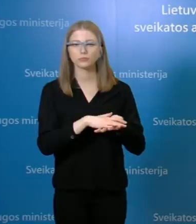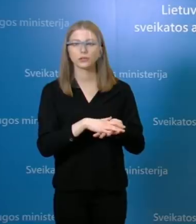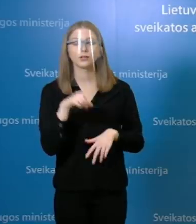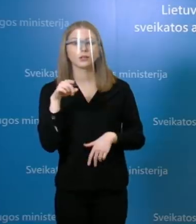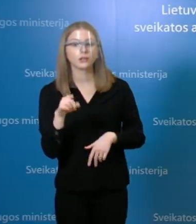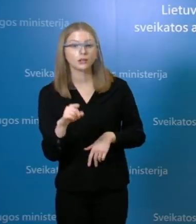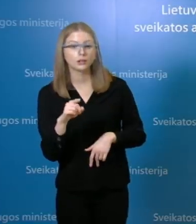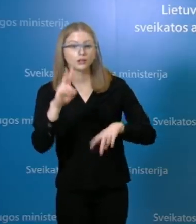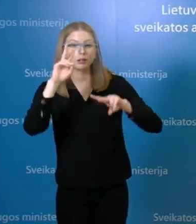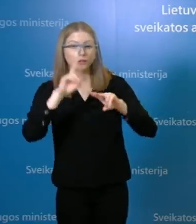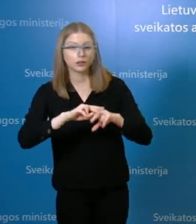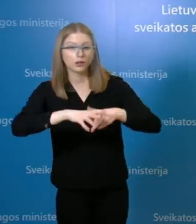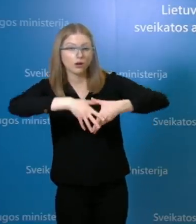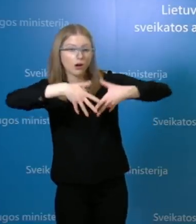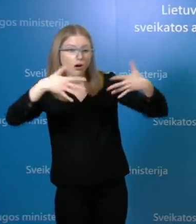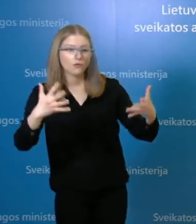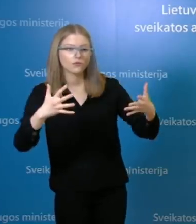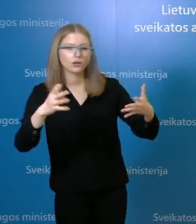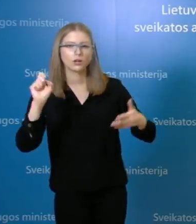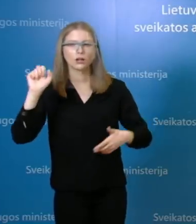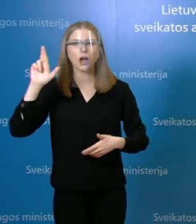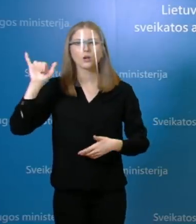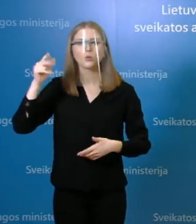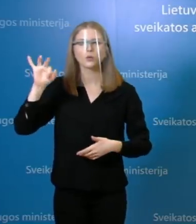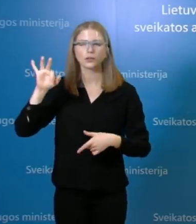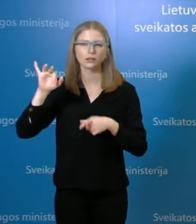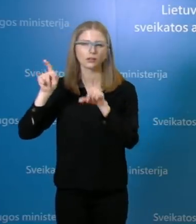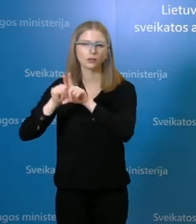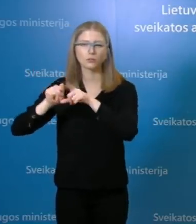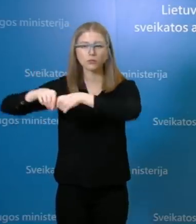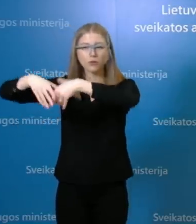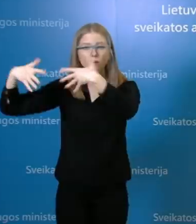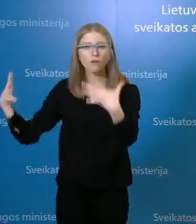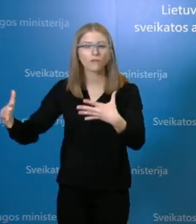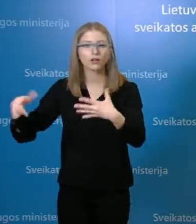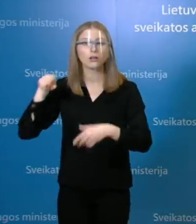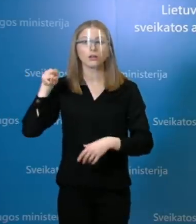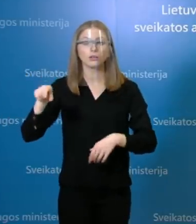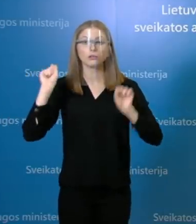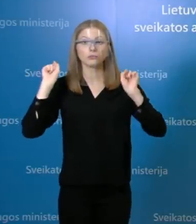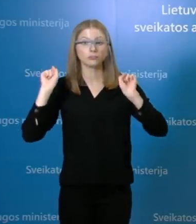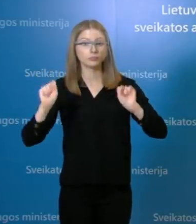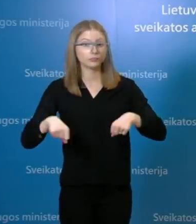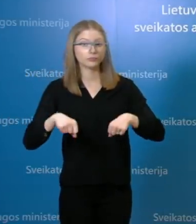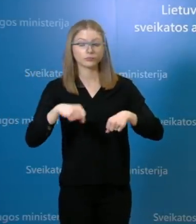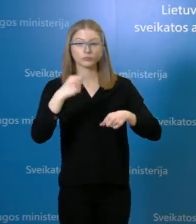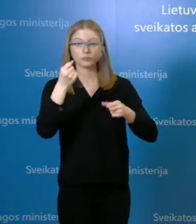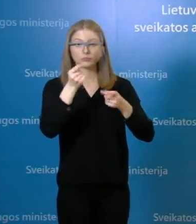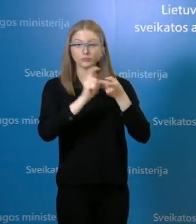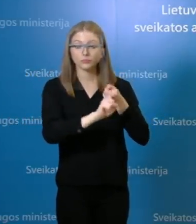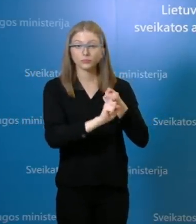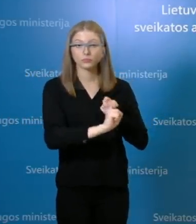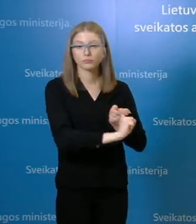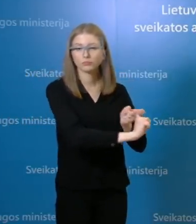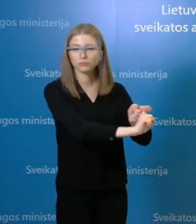didelės patalpos, jog tai galite tapti žiniais arba bent jau tapti tarpinėmis vietomis, iš kurios galbūt išnešotas virusas vėl tačiau po šalių.